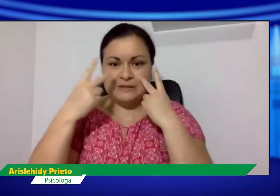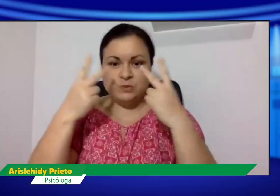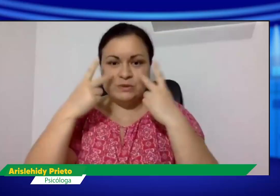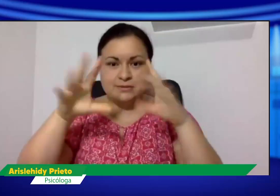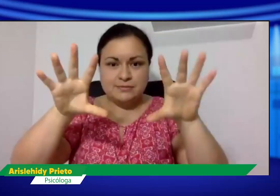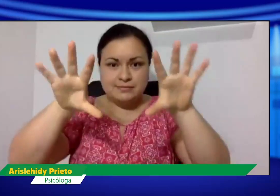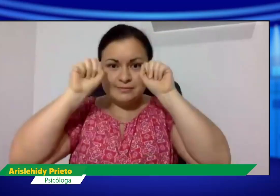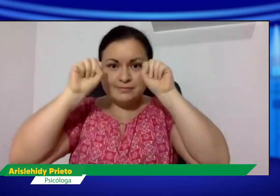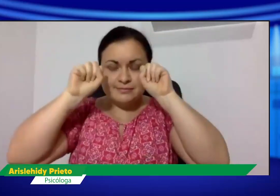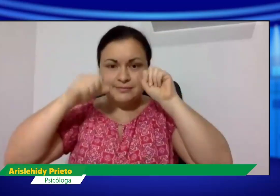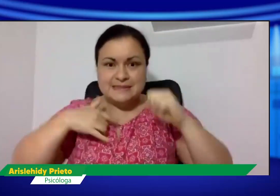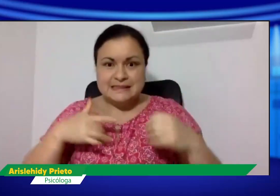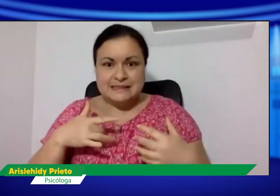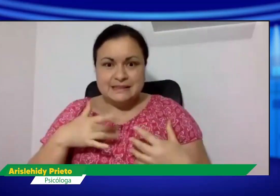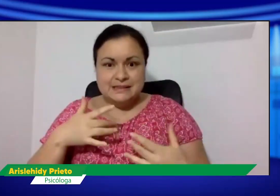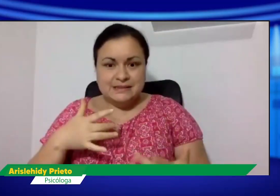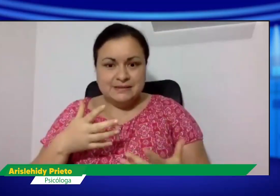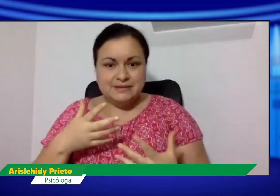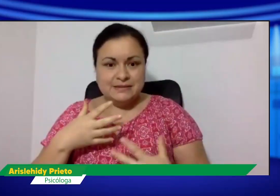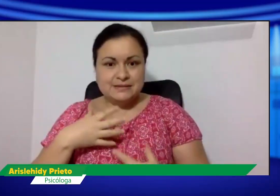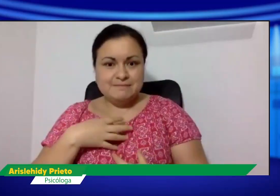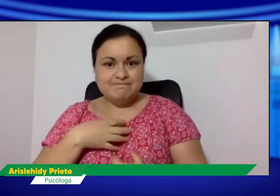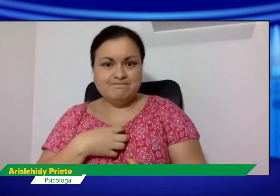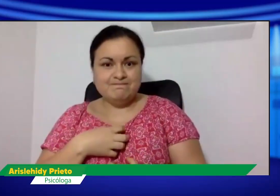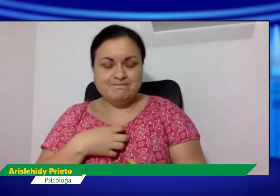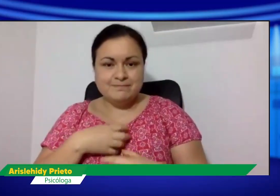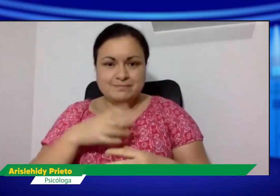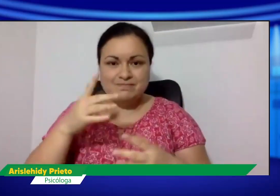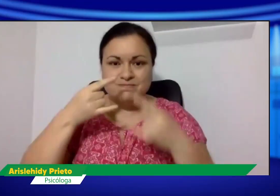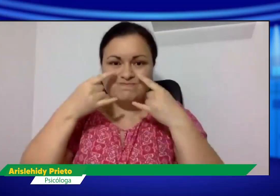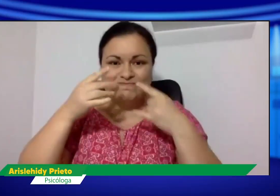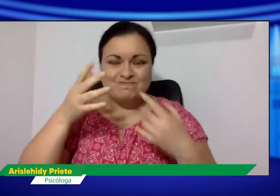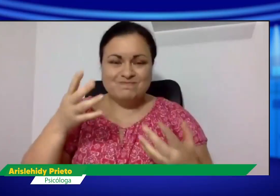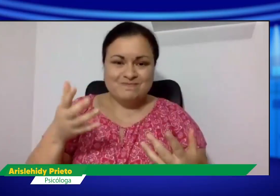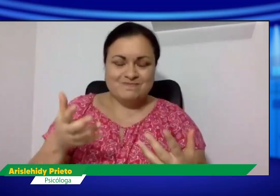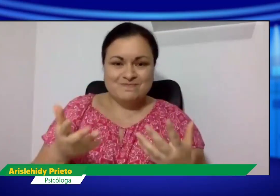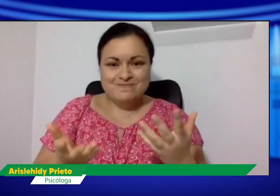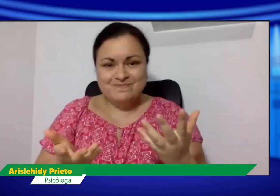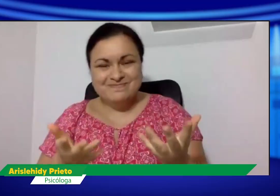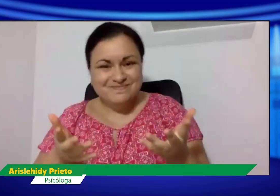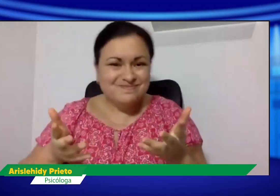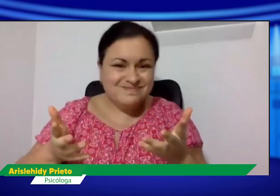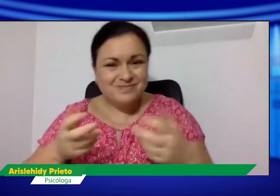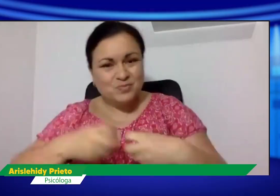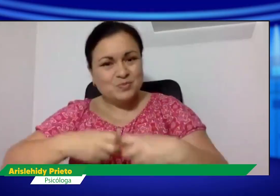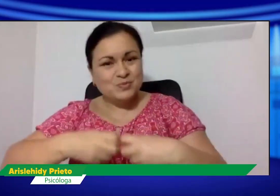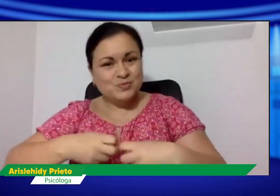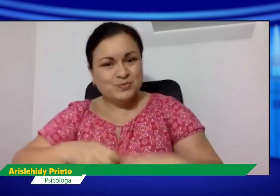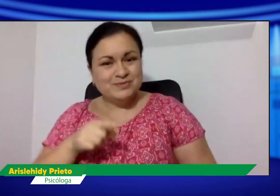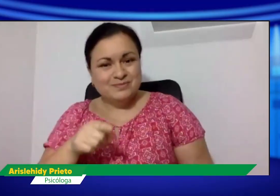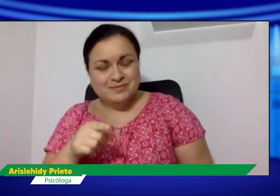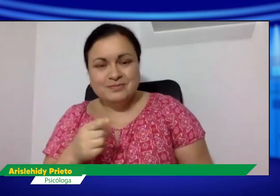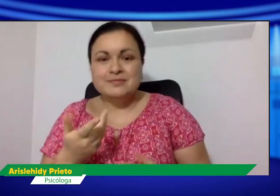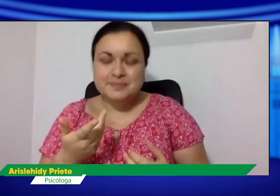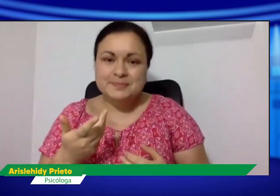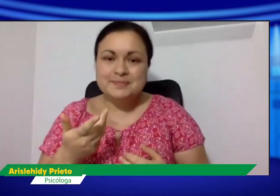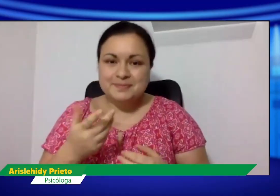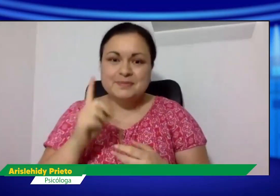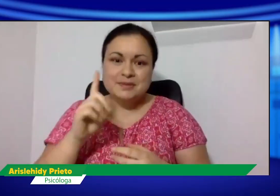disminuye, y la adquisición visual de la otra persona no está bien, no es una comunicación clara,